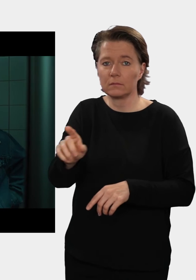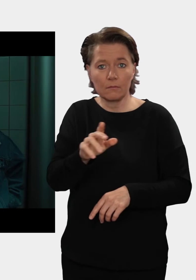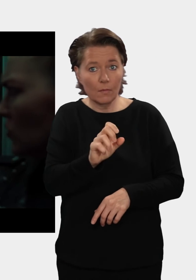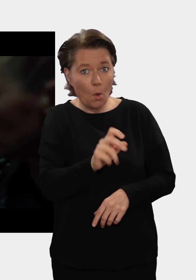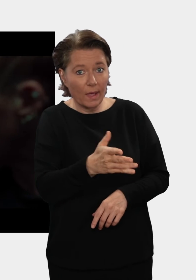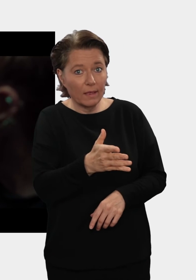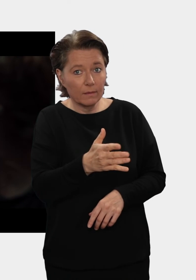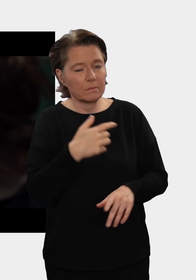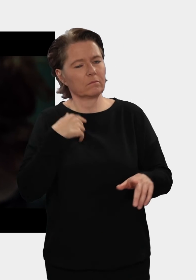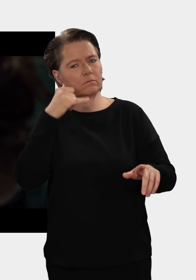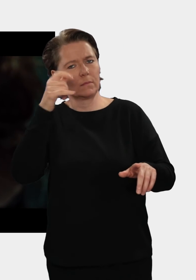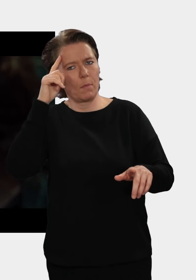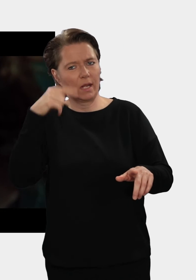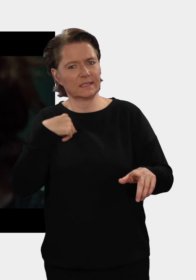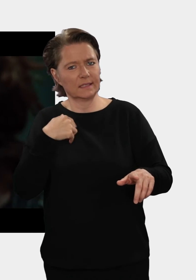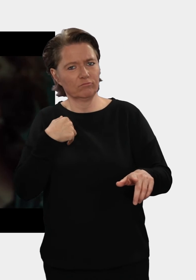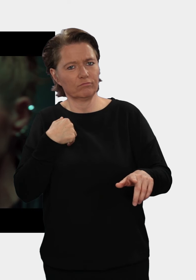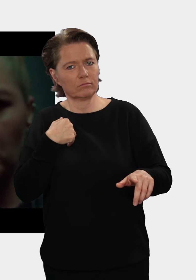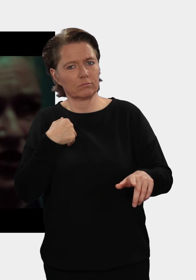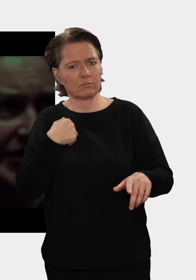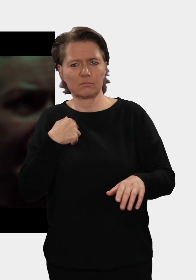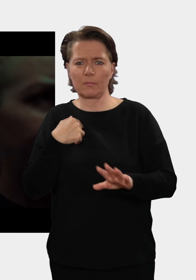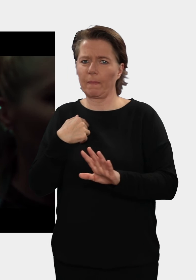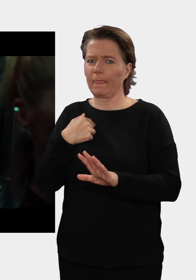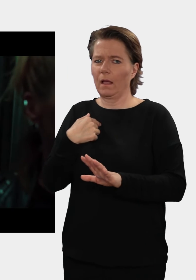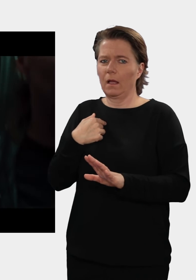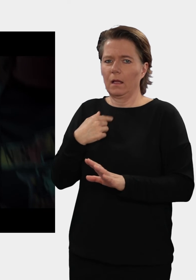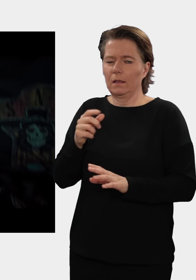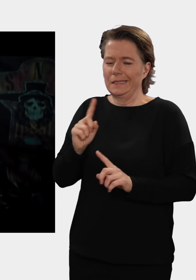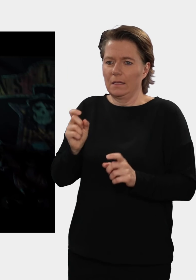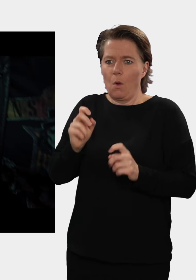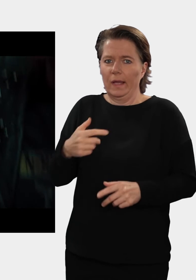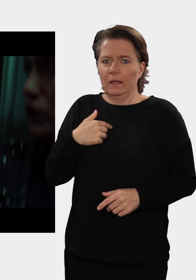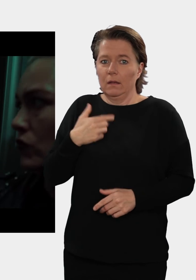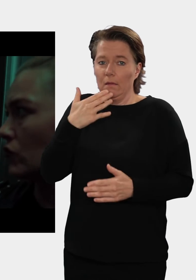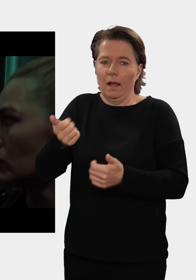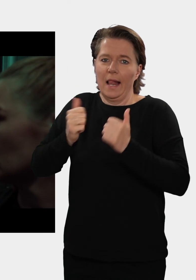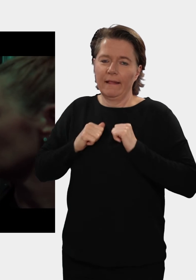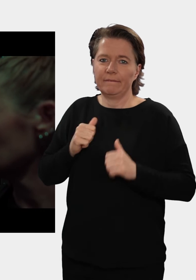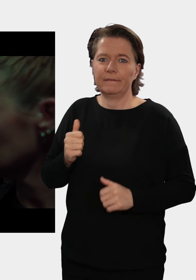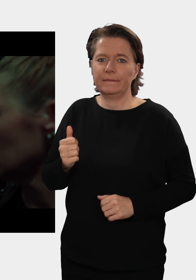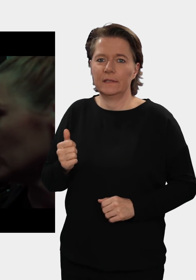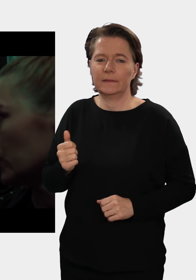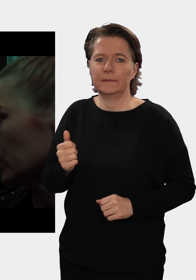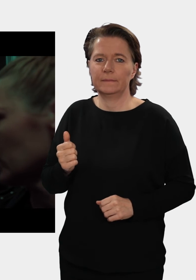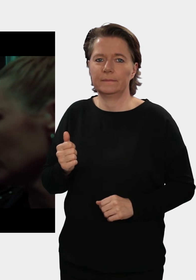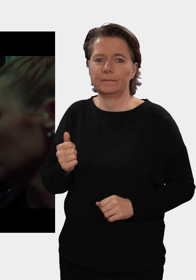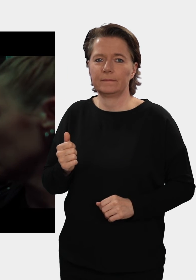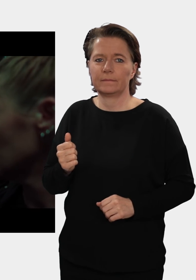Bist du okay? Ich ruf jetzt die Polizei. Äh, Ich bin nicht okay. Danke für deine